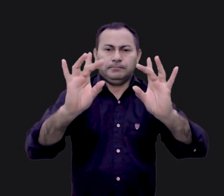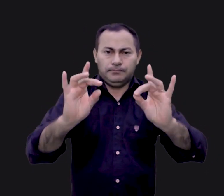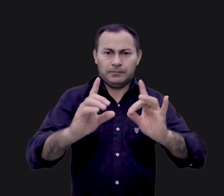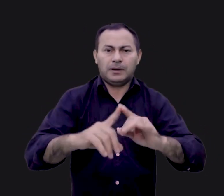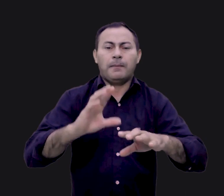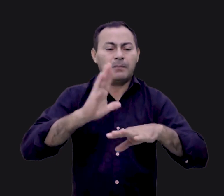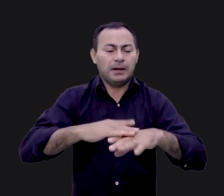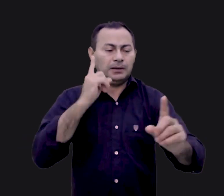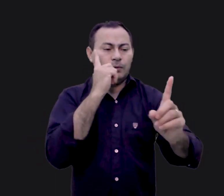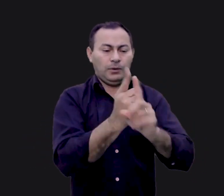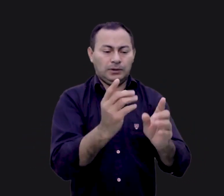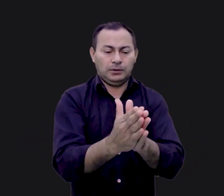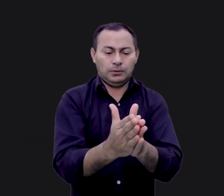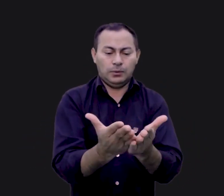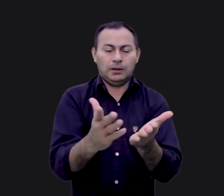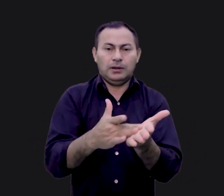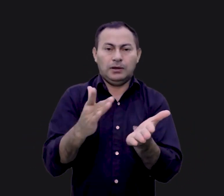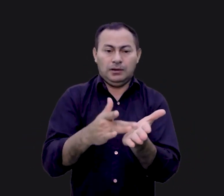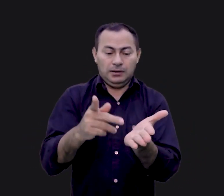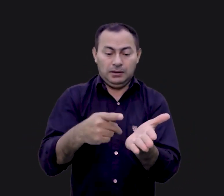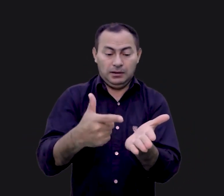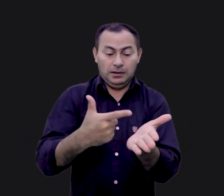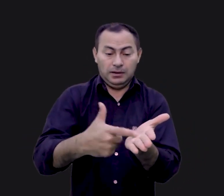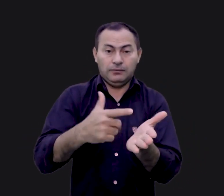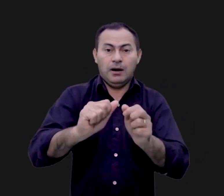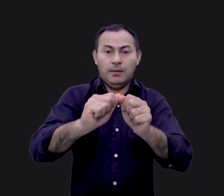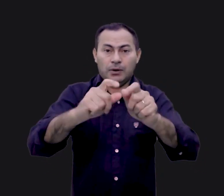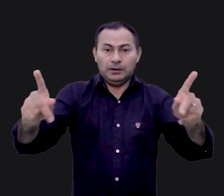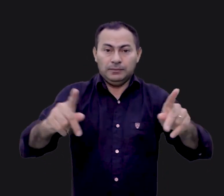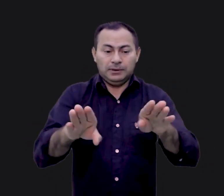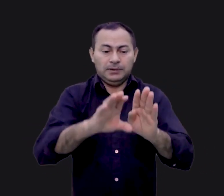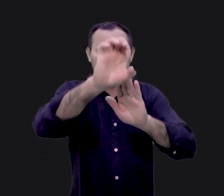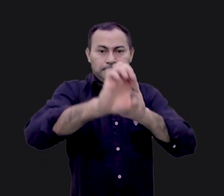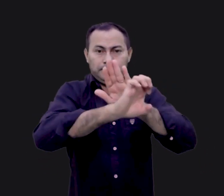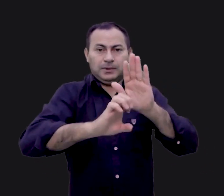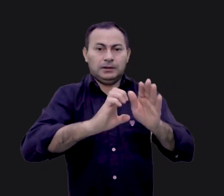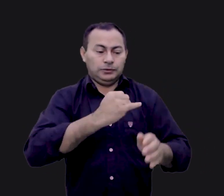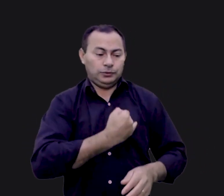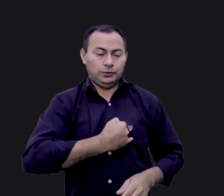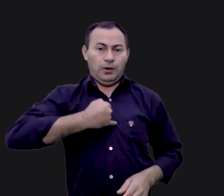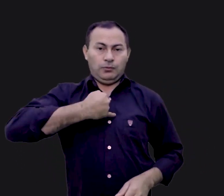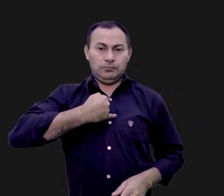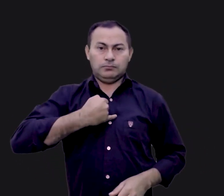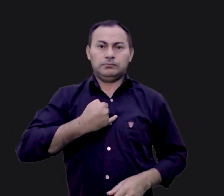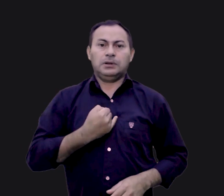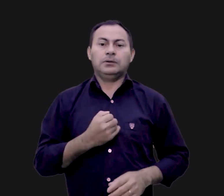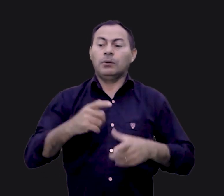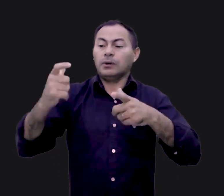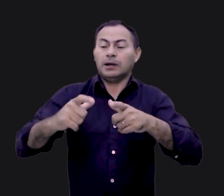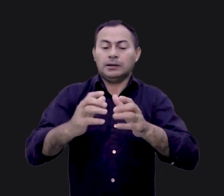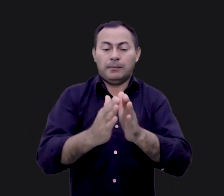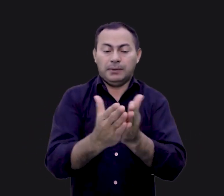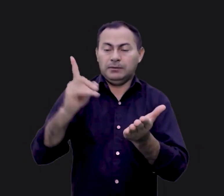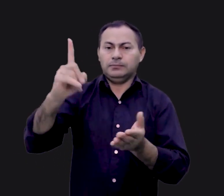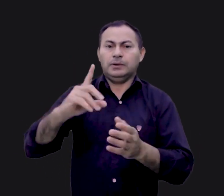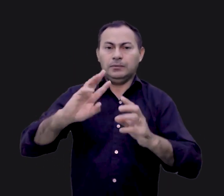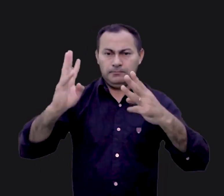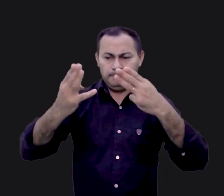mais o que encontramos no livro de Apocalipse e no Evangelho de João e outros lugares da Bíblia, nos mostra que os judeus tinham um tipo de